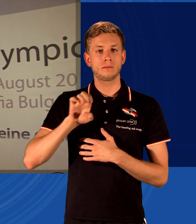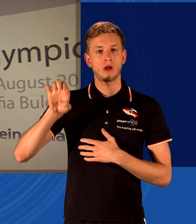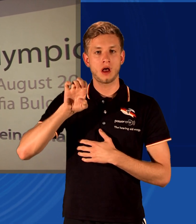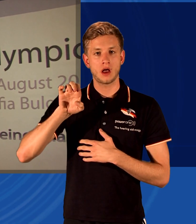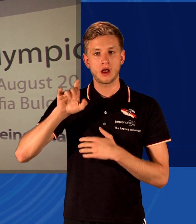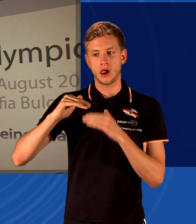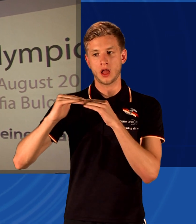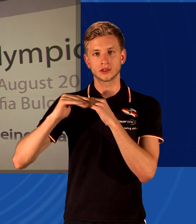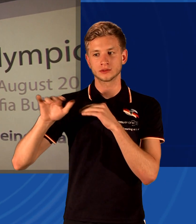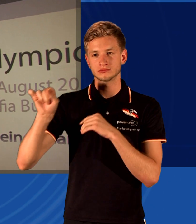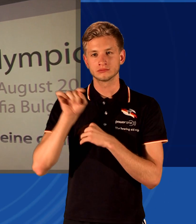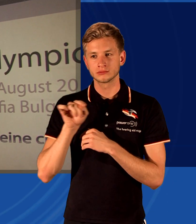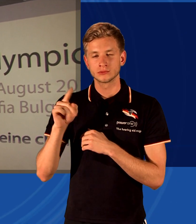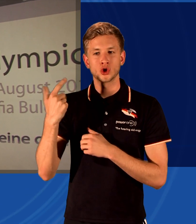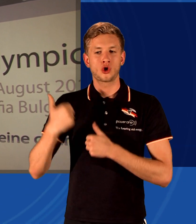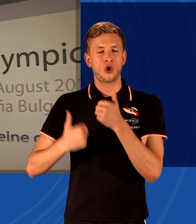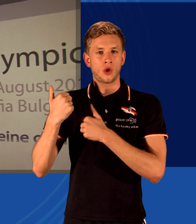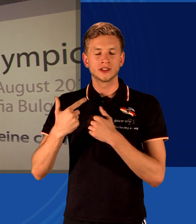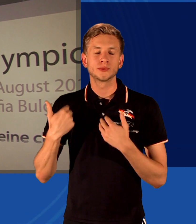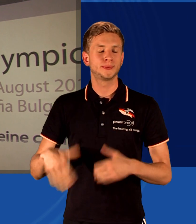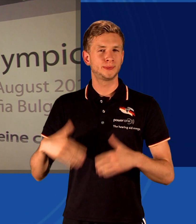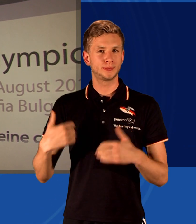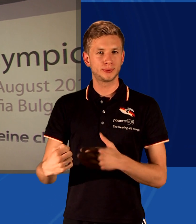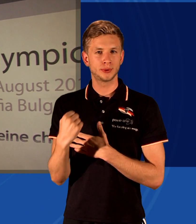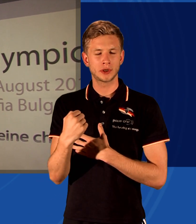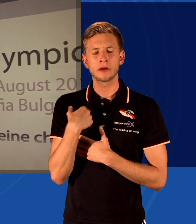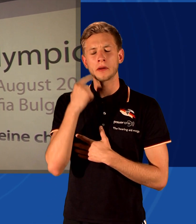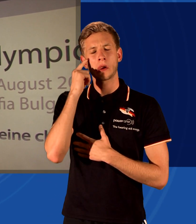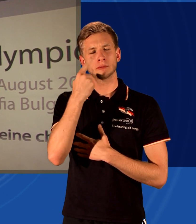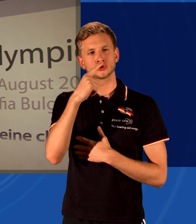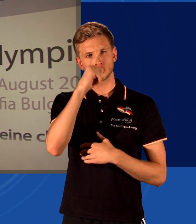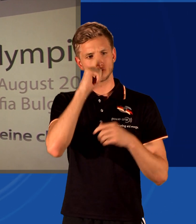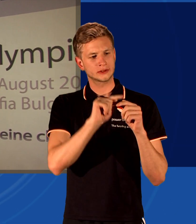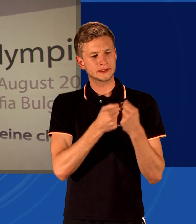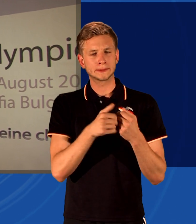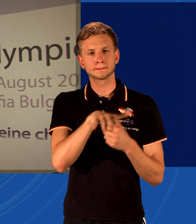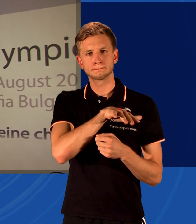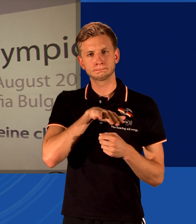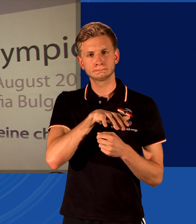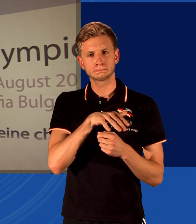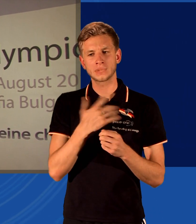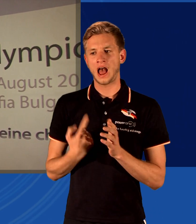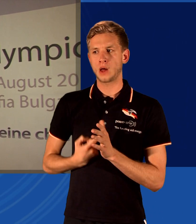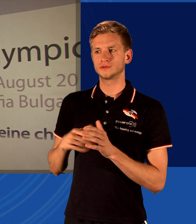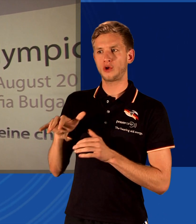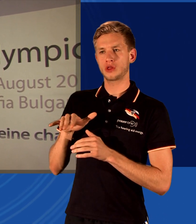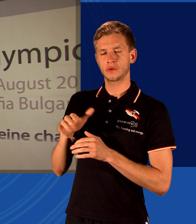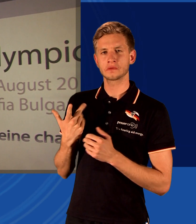große Konkurrenz bekommen. Aber ich denke mal, die deutsche Mannschaft wird sich der Verantwortung oder der Herausforderung stellen und wird hier